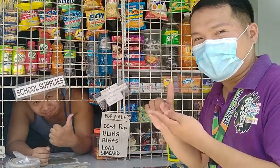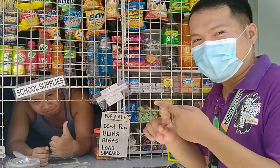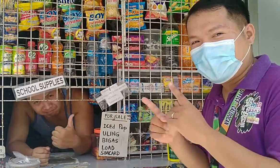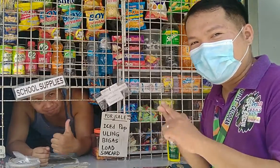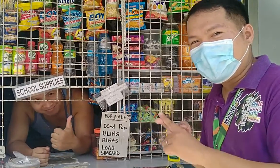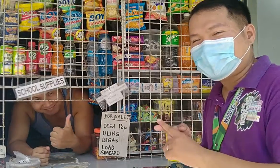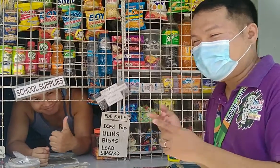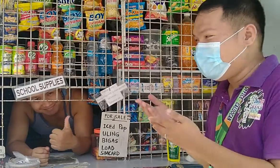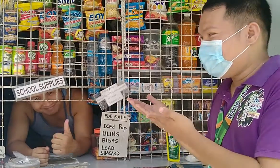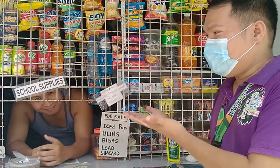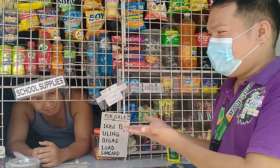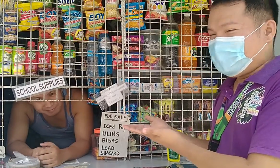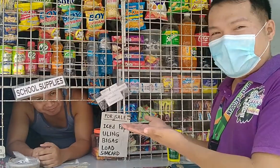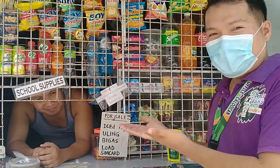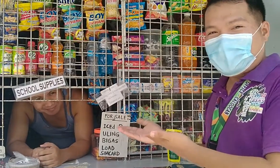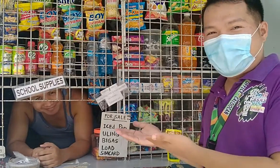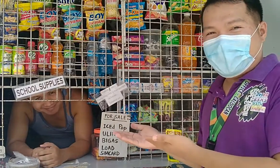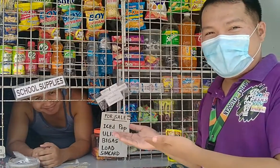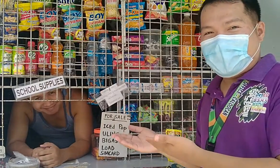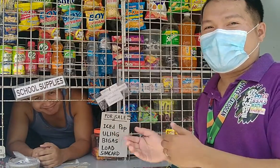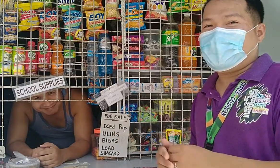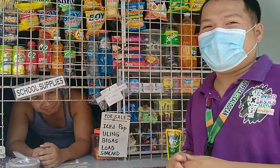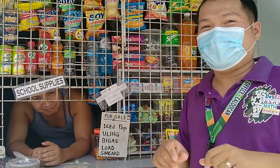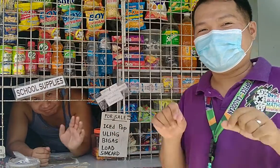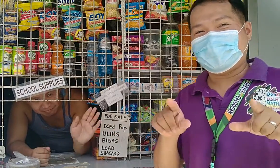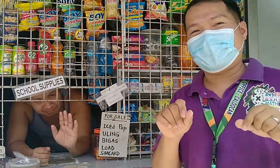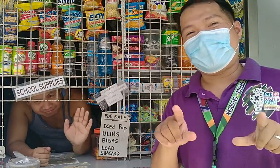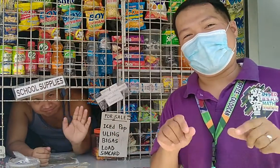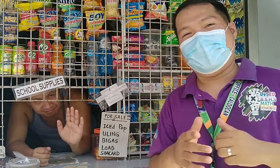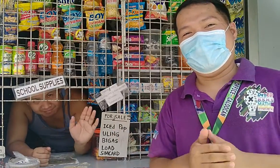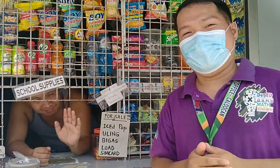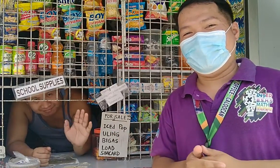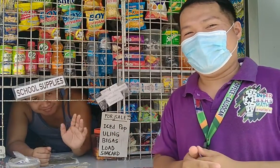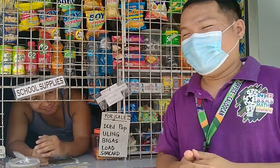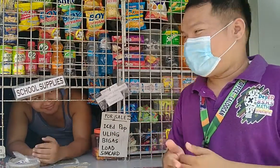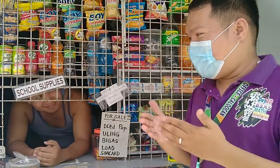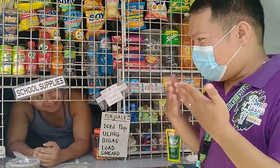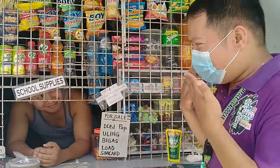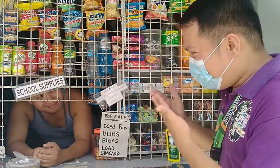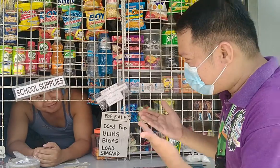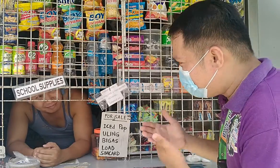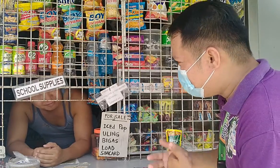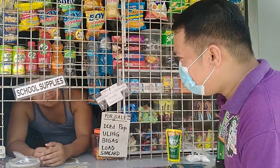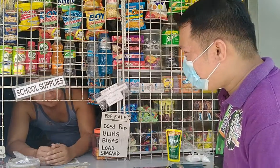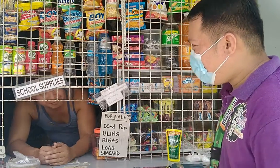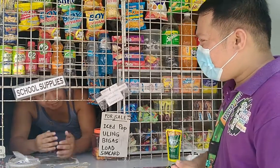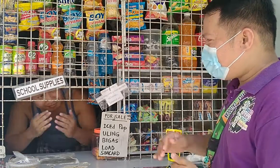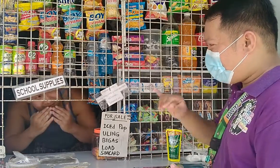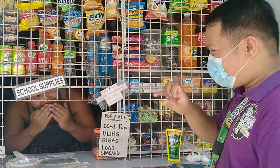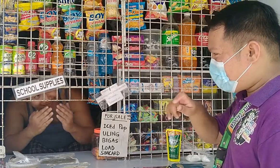kaibigan nating kapitbahay na nagsipinda. Thank you po, Sir Jeffy Esposa.